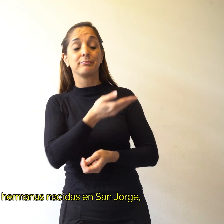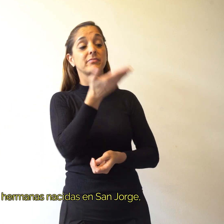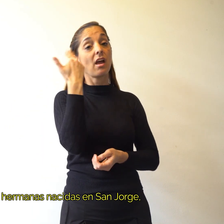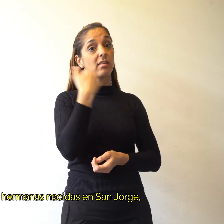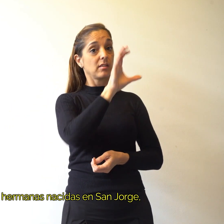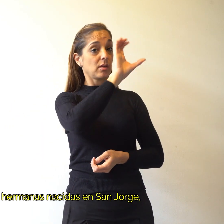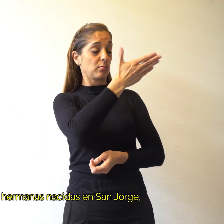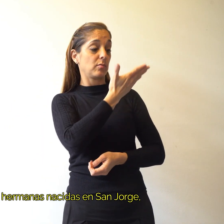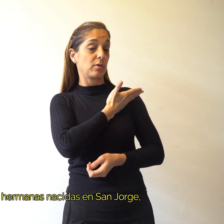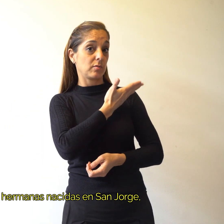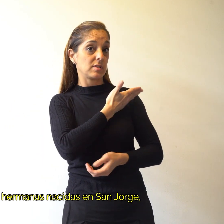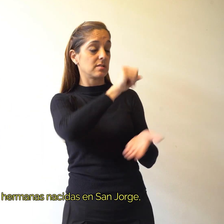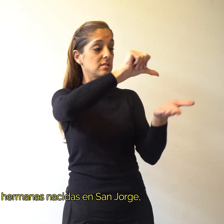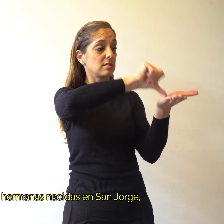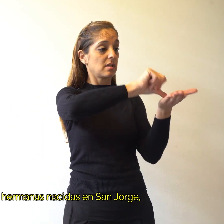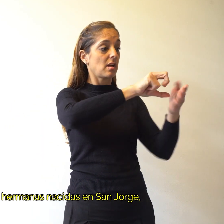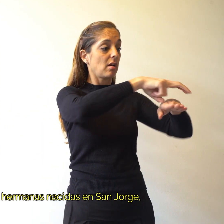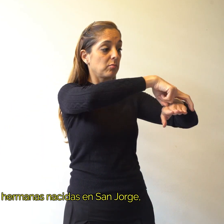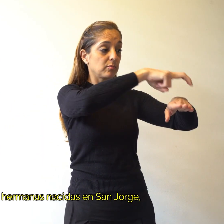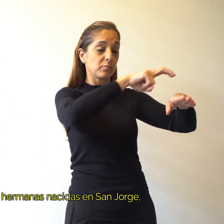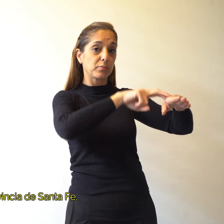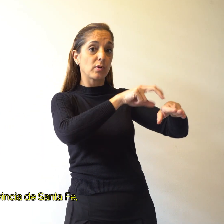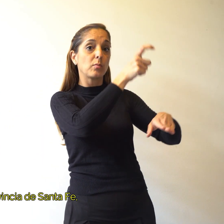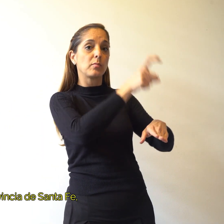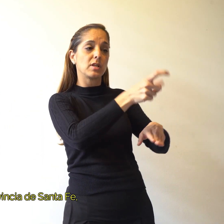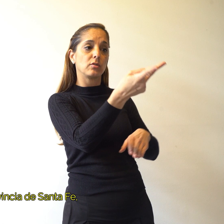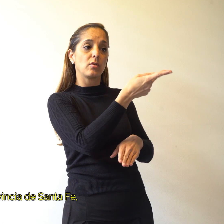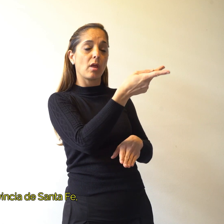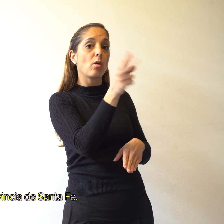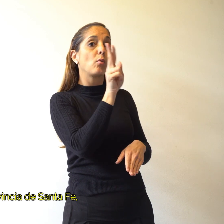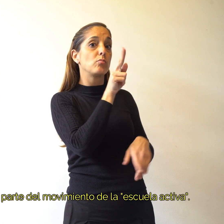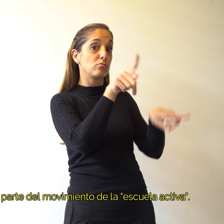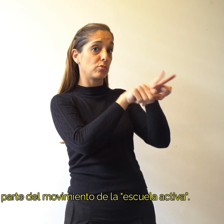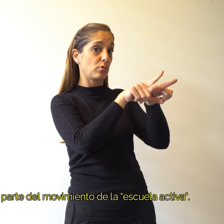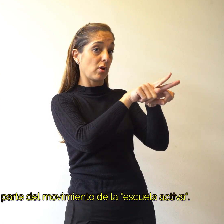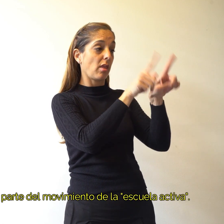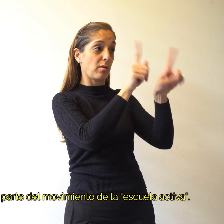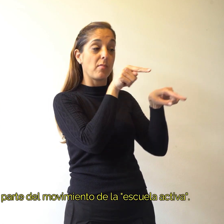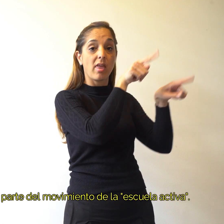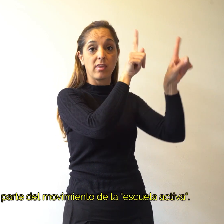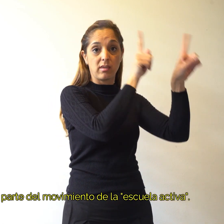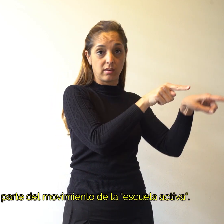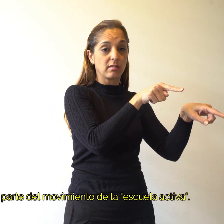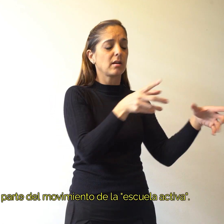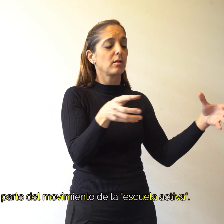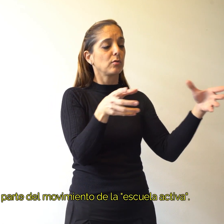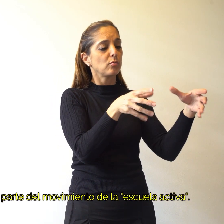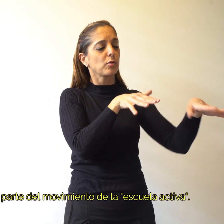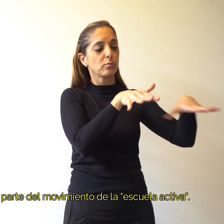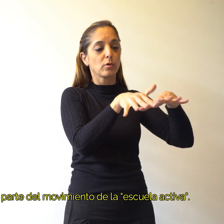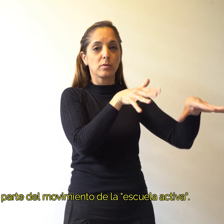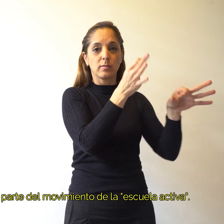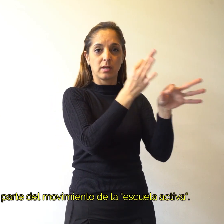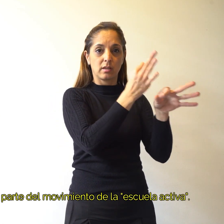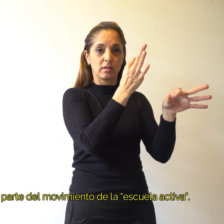Leticia, dos hermanas nacidas en San Jorge, provincia de Santa Fe, fueron maestras que formaron parte del